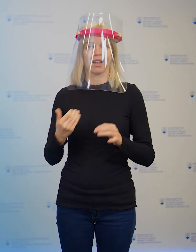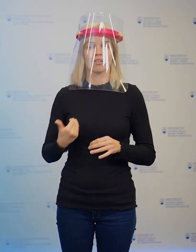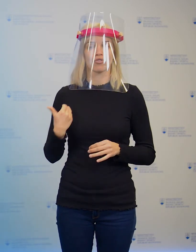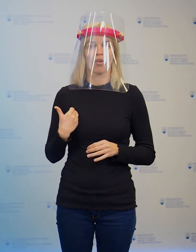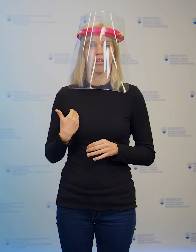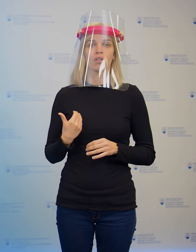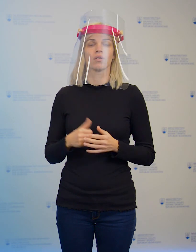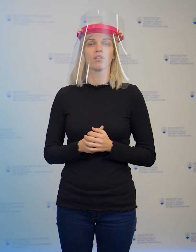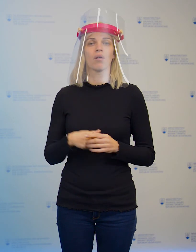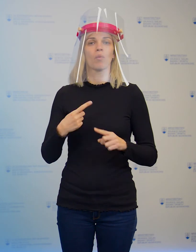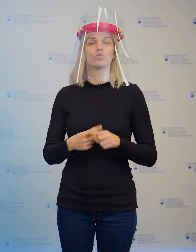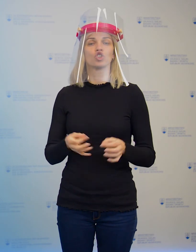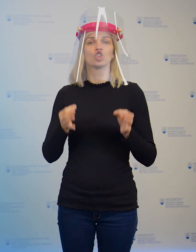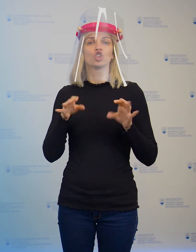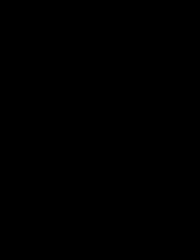zamestnanci špeciálne výchovných zariadeniach.